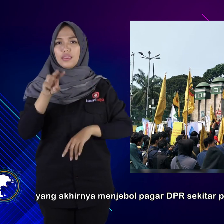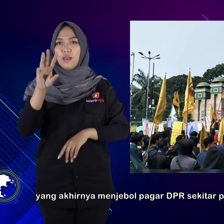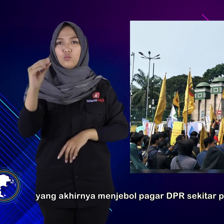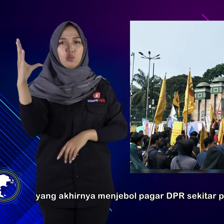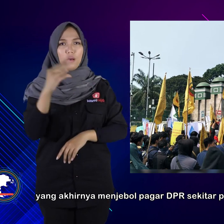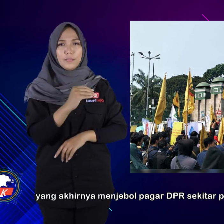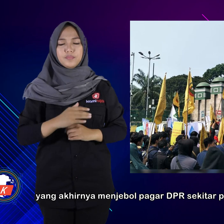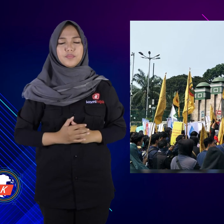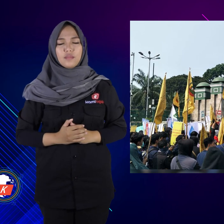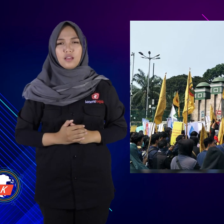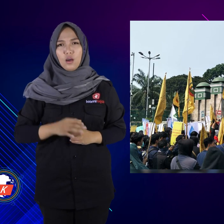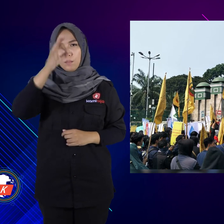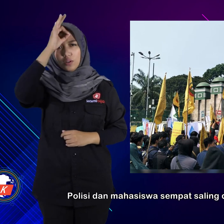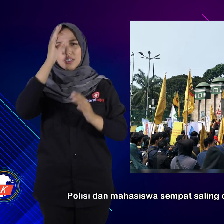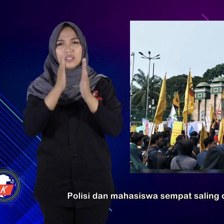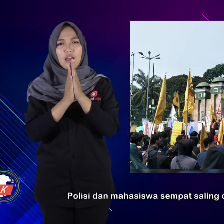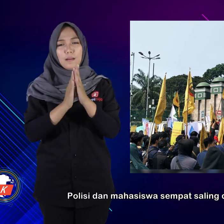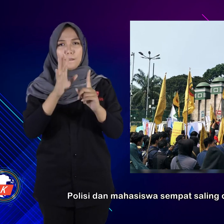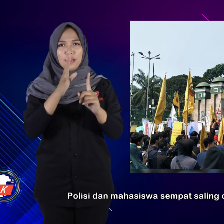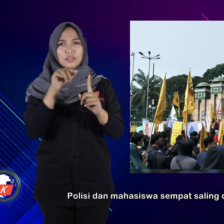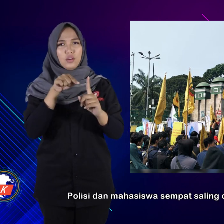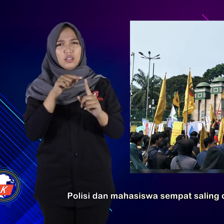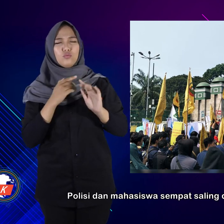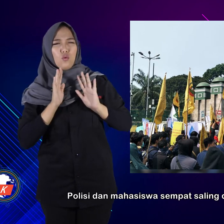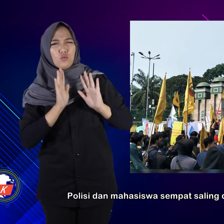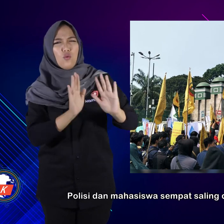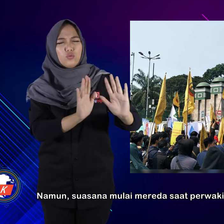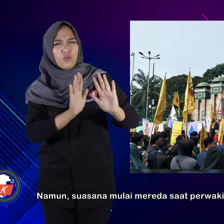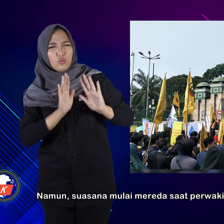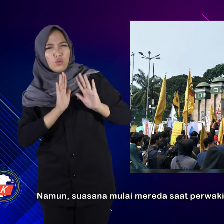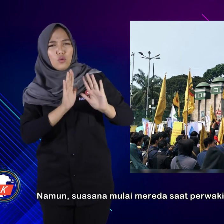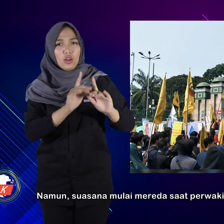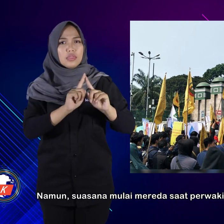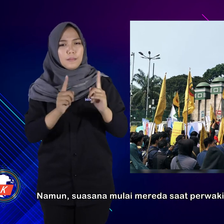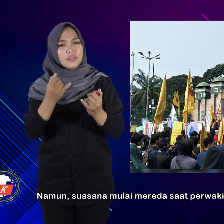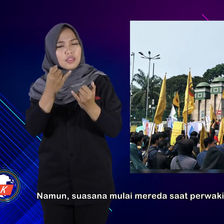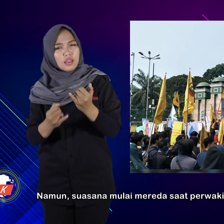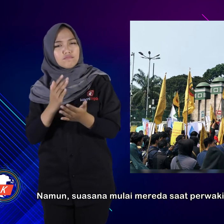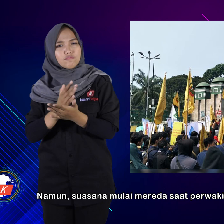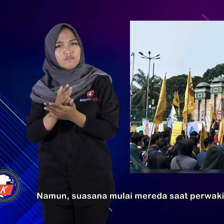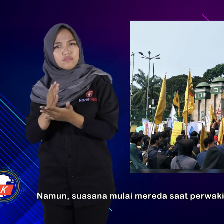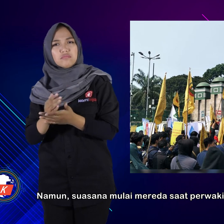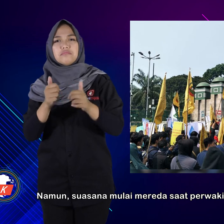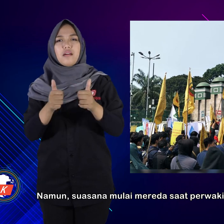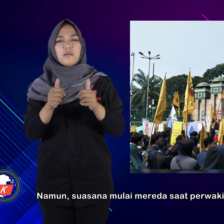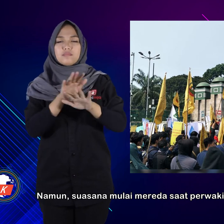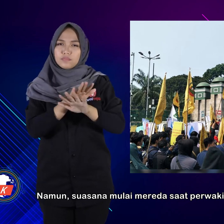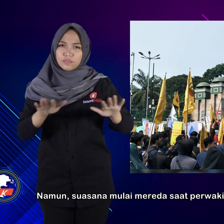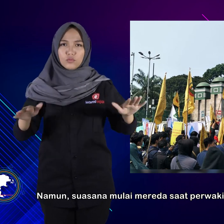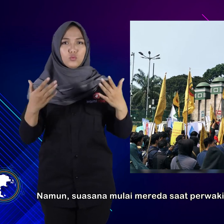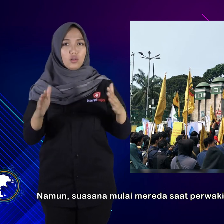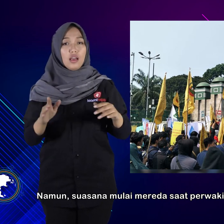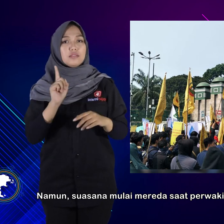WIB. Polisi dan mahasiswa sempat saling dorong, namun suasana mulai meredah saat perwakilan mahasiswa